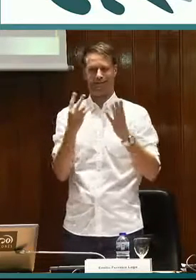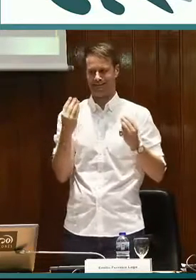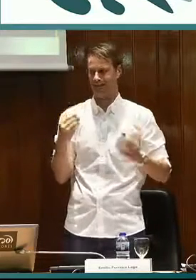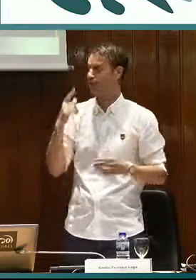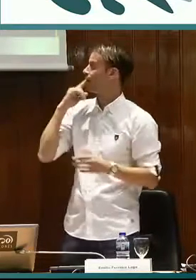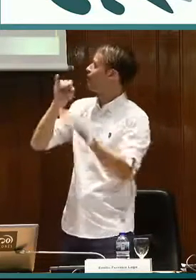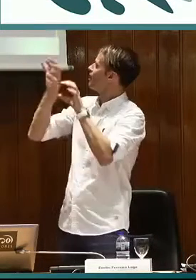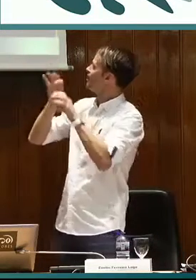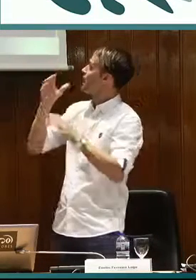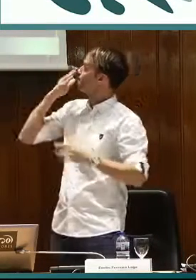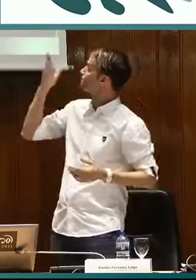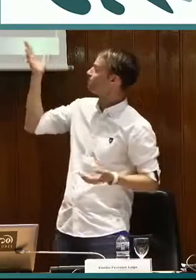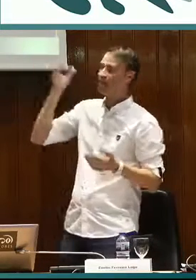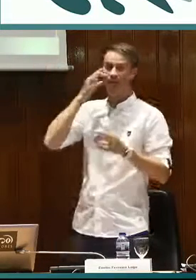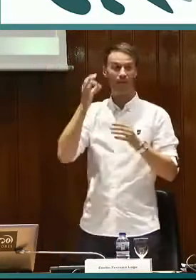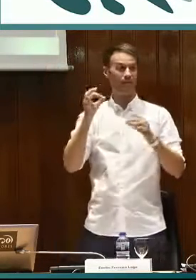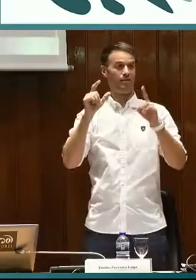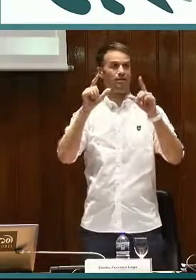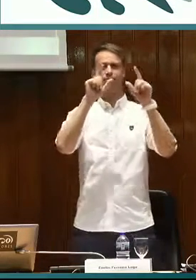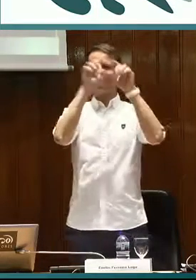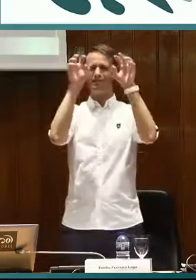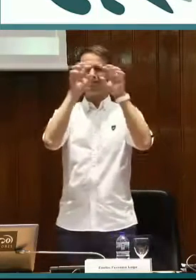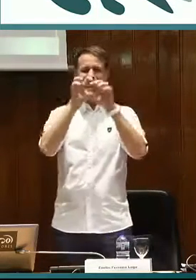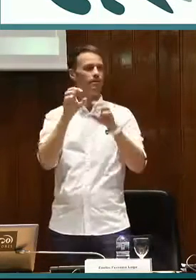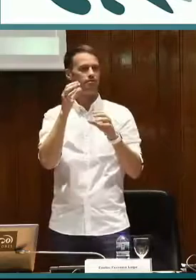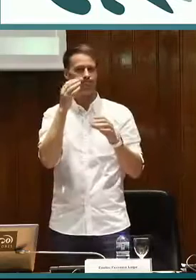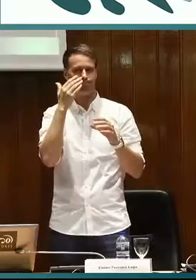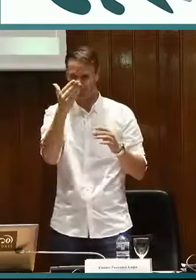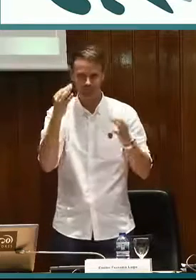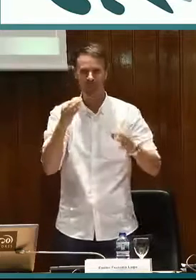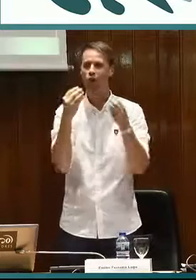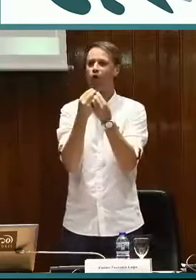general, todo en lengua de signos, como podéis ver en la transparencia.